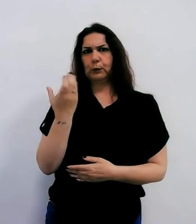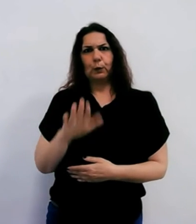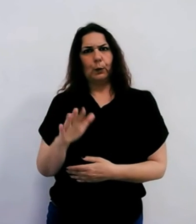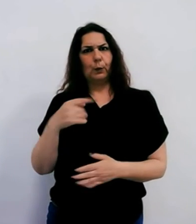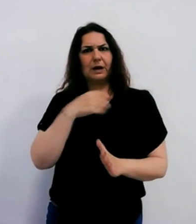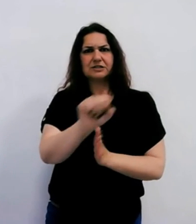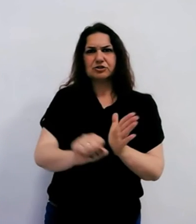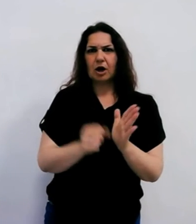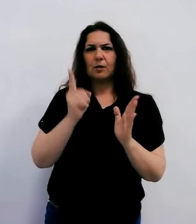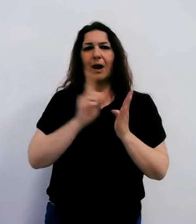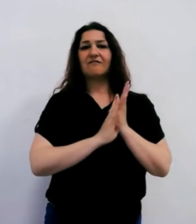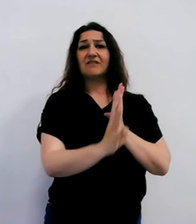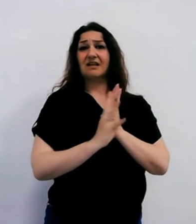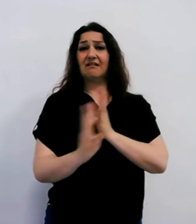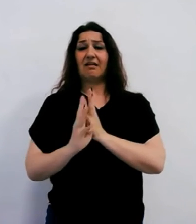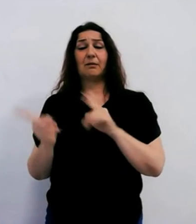e gli oliveti.